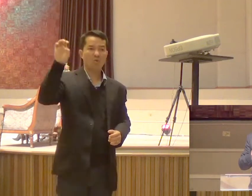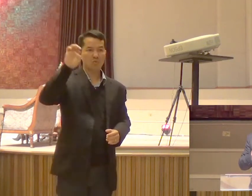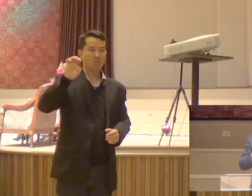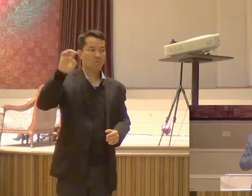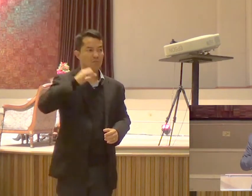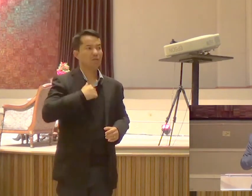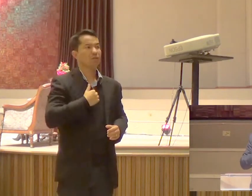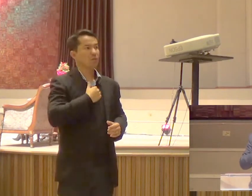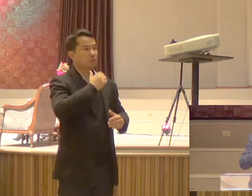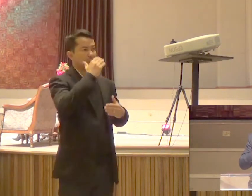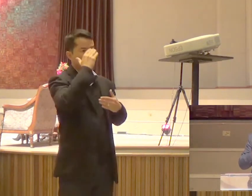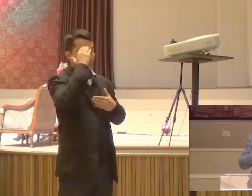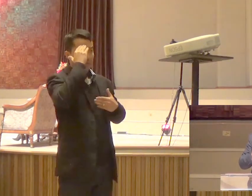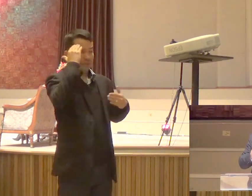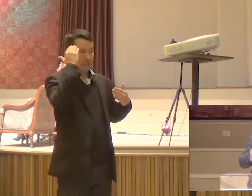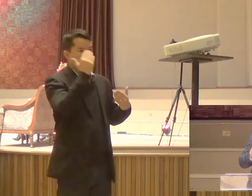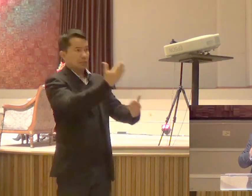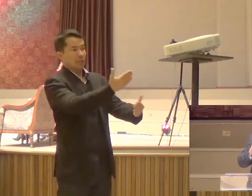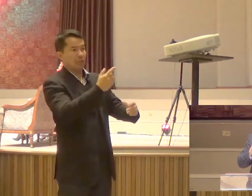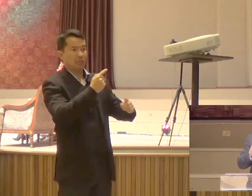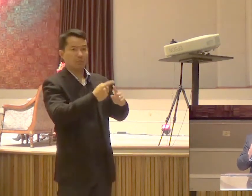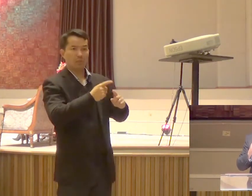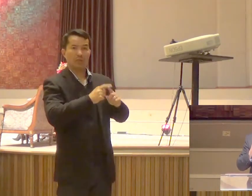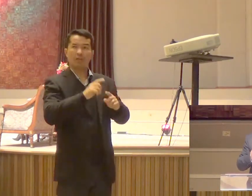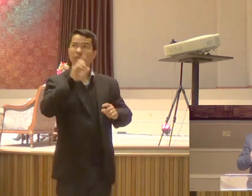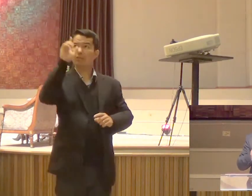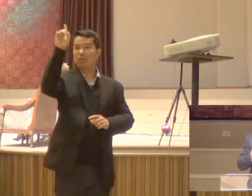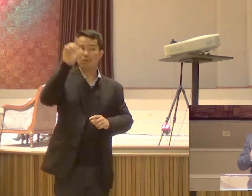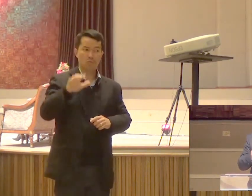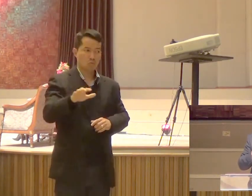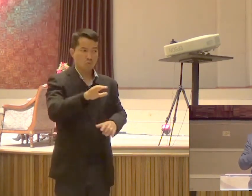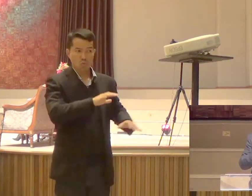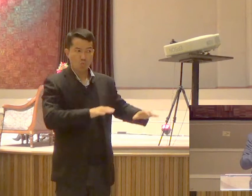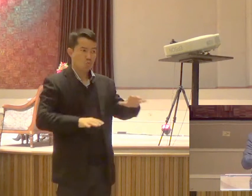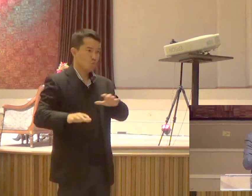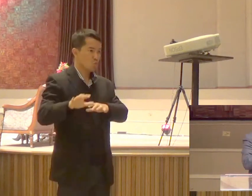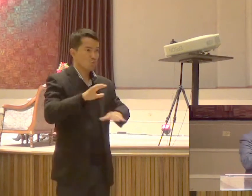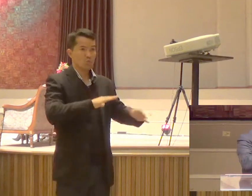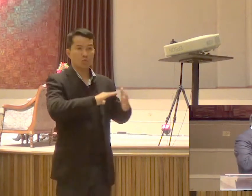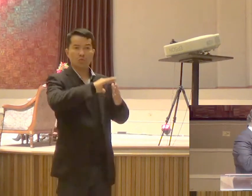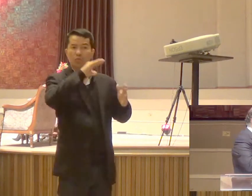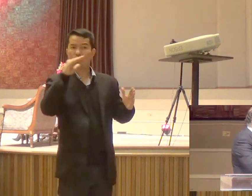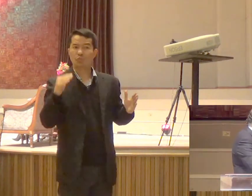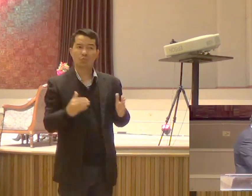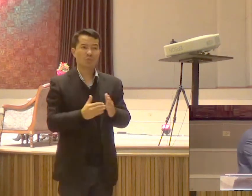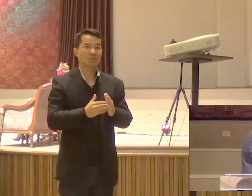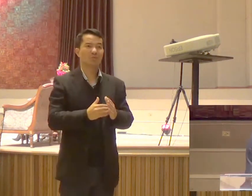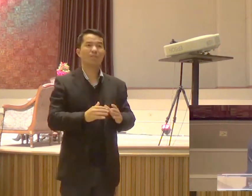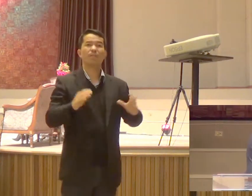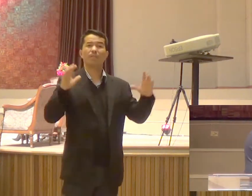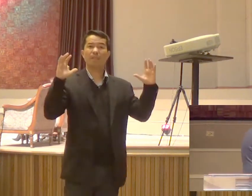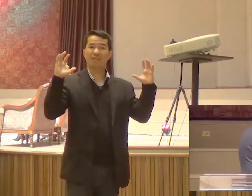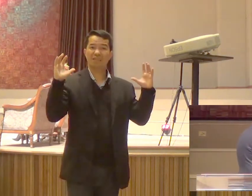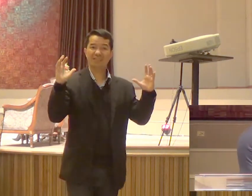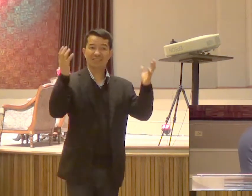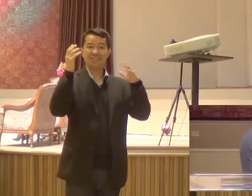agradeço porque Deus está neste negócio Foi em 2008, em 2009 Eu estou lá,